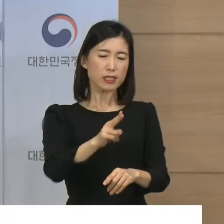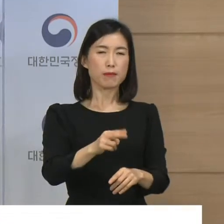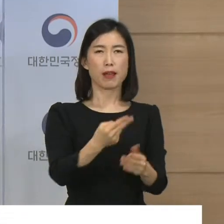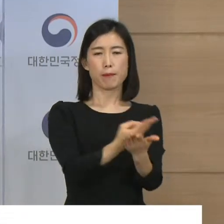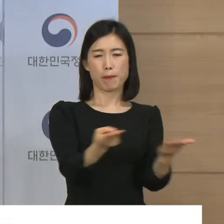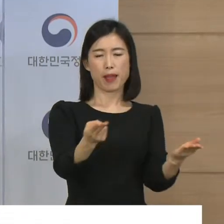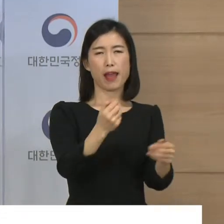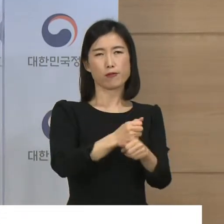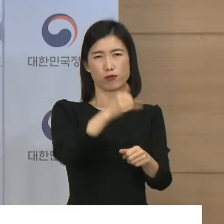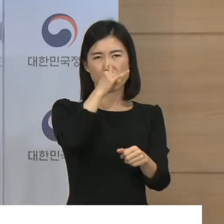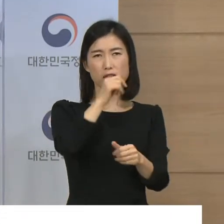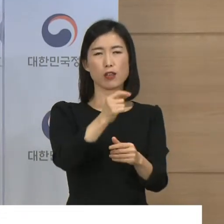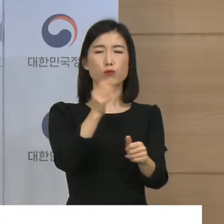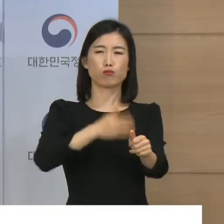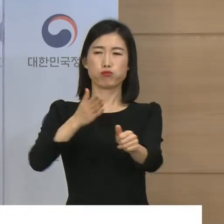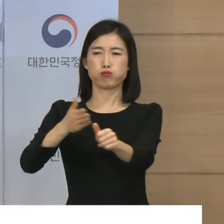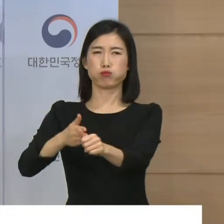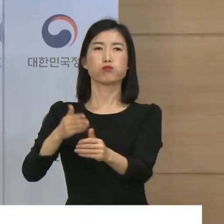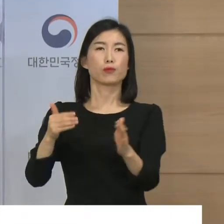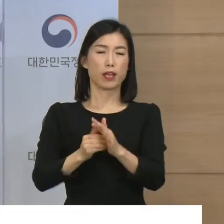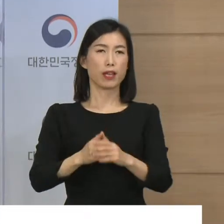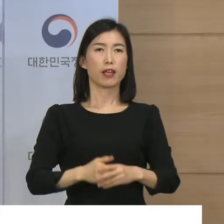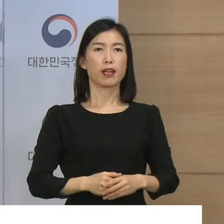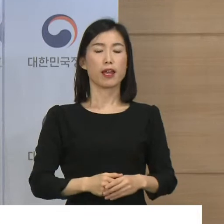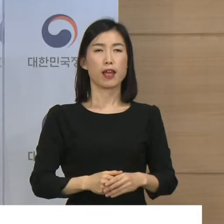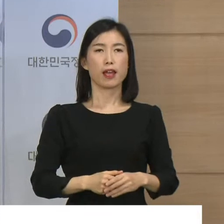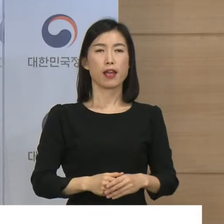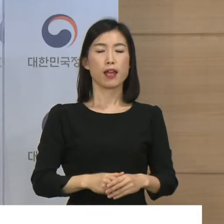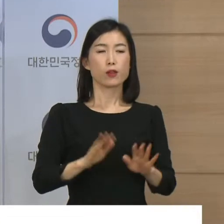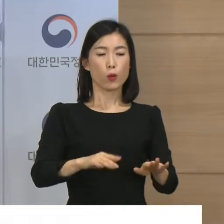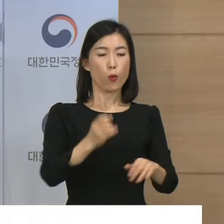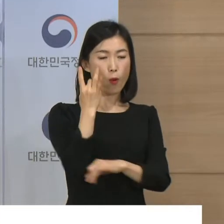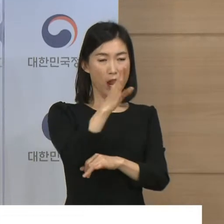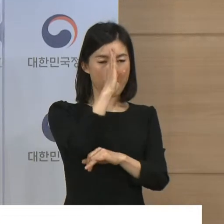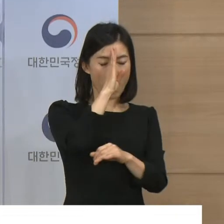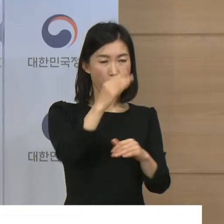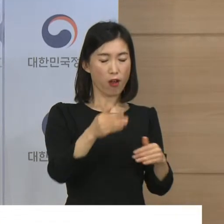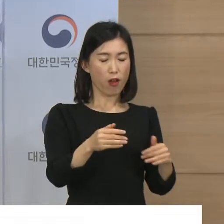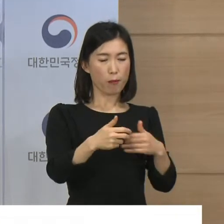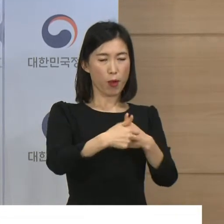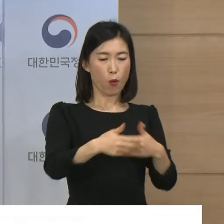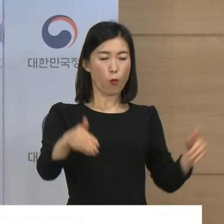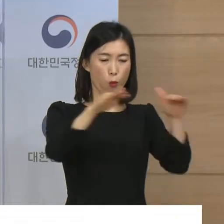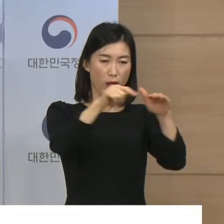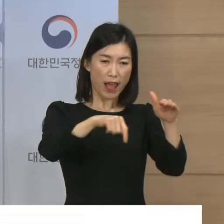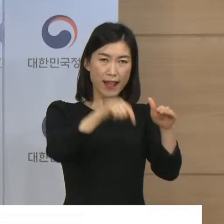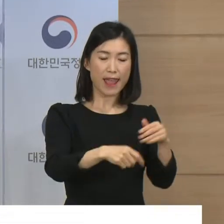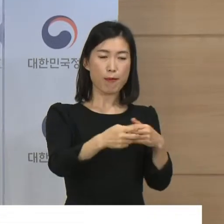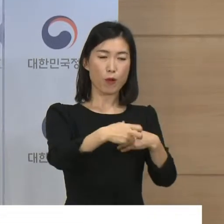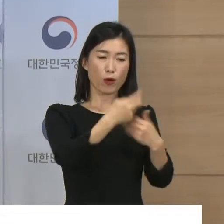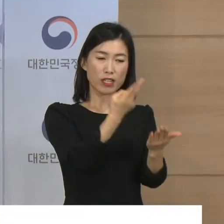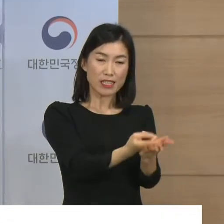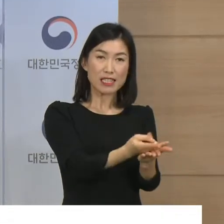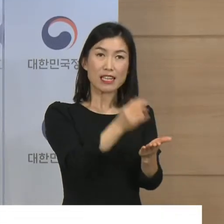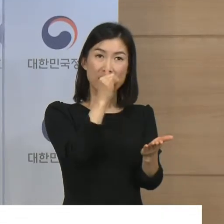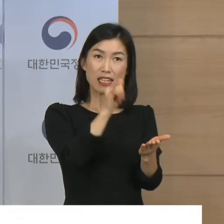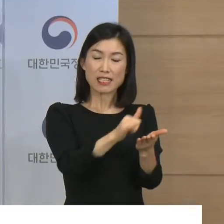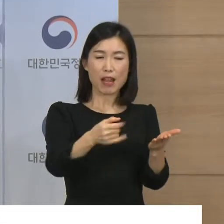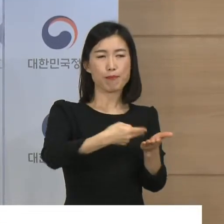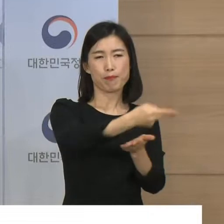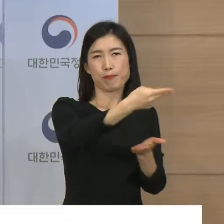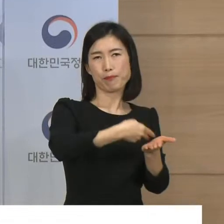것을 명령하였습니다. 환자 전원 등이 소요되는 기간을 고려하면 12월 26일까지 총